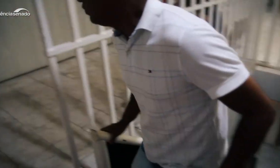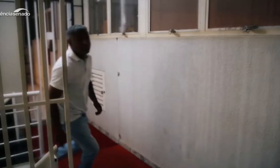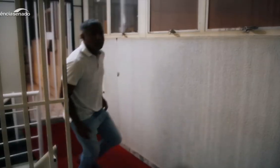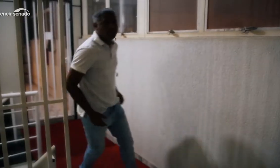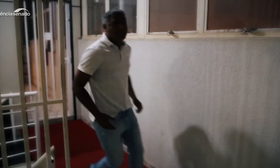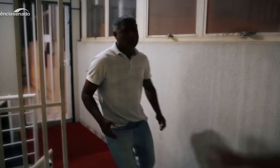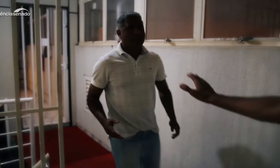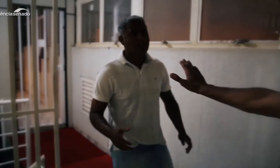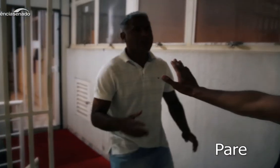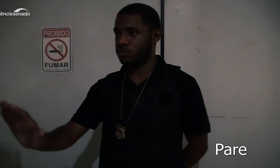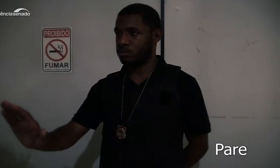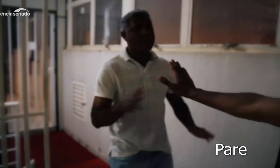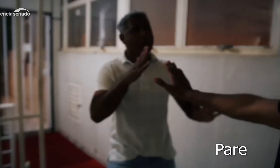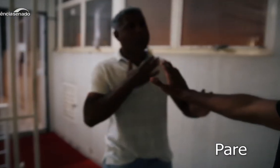Eu não quero fazer isso.